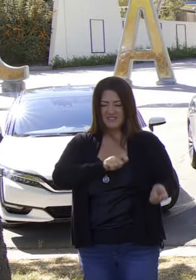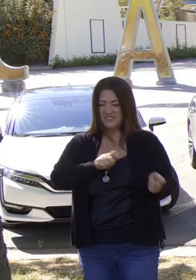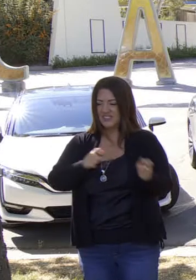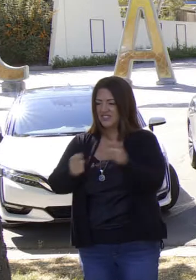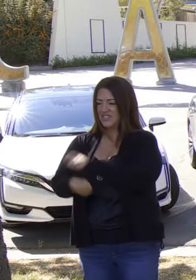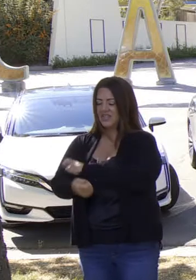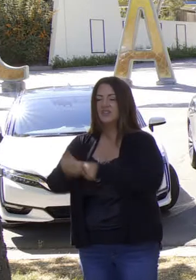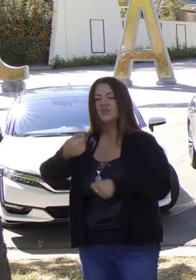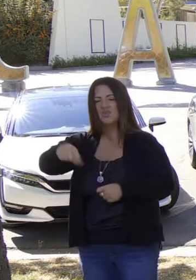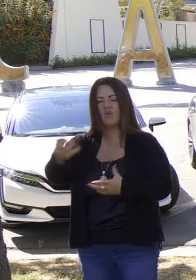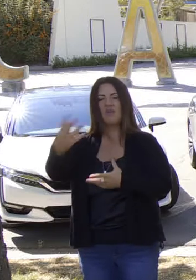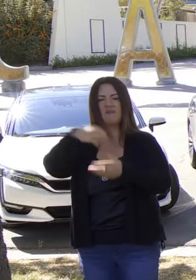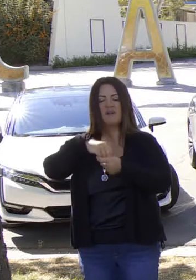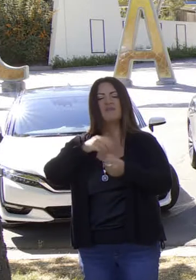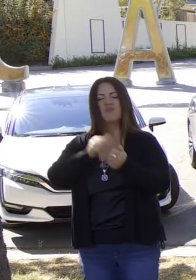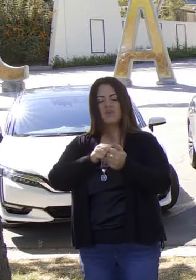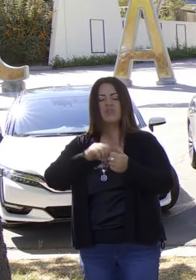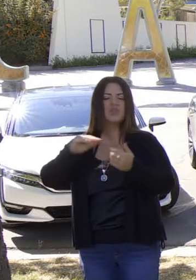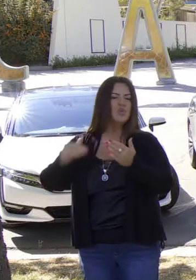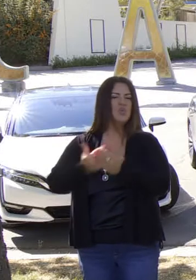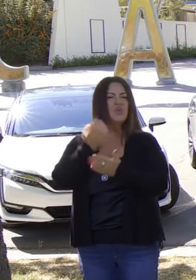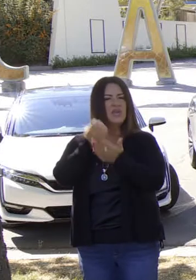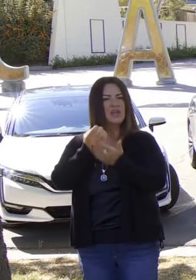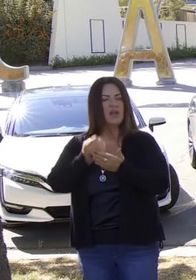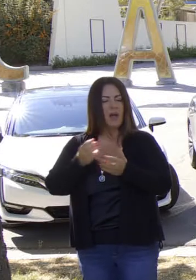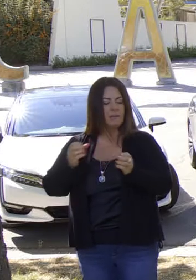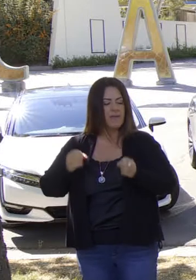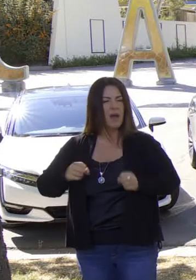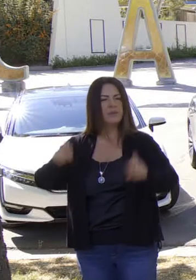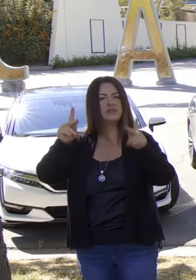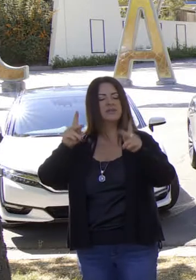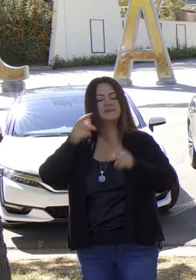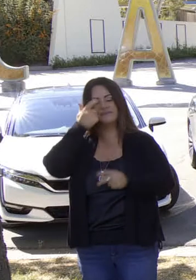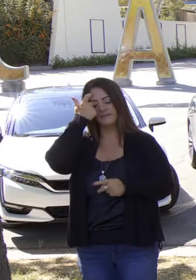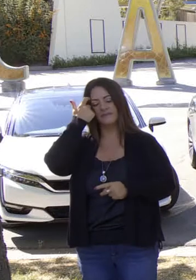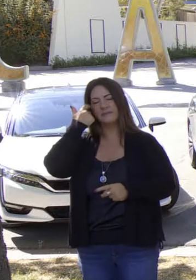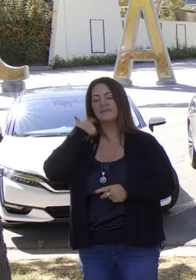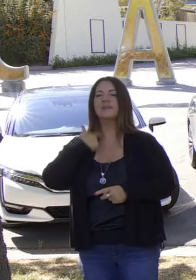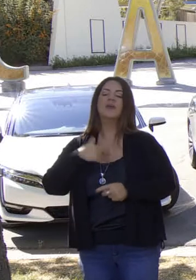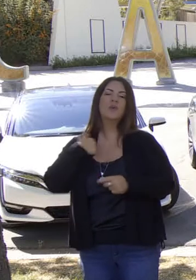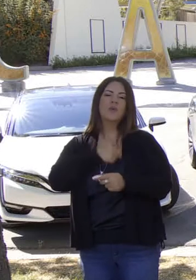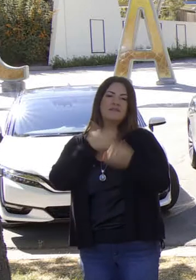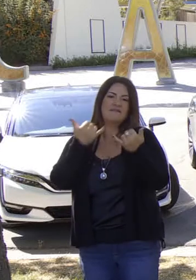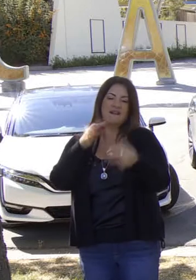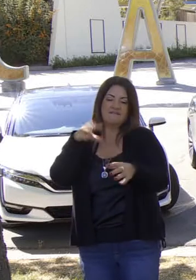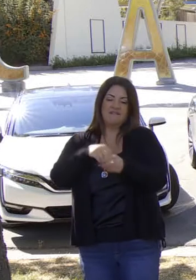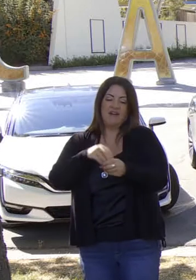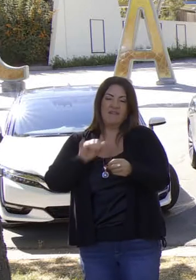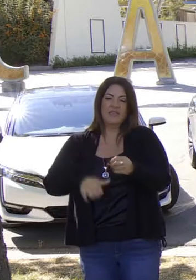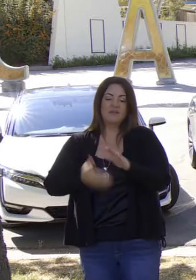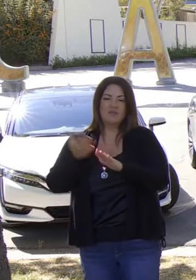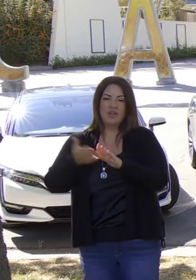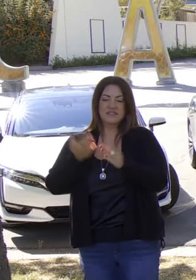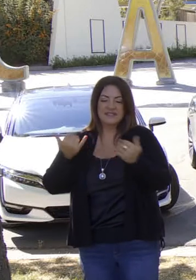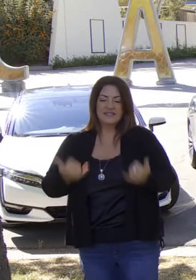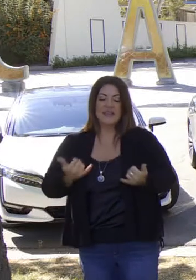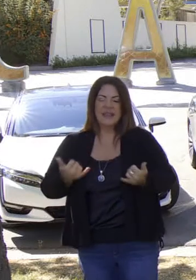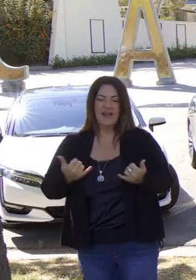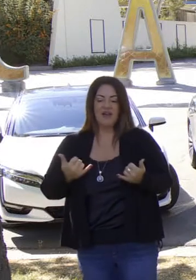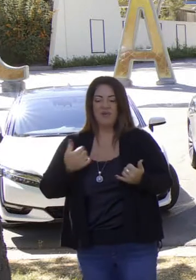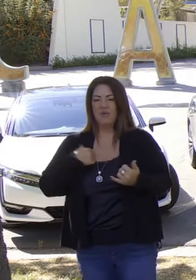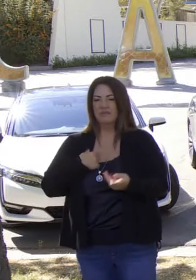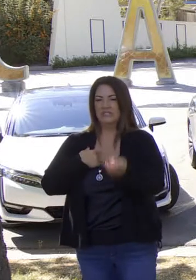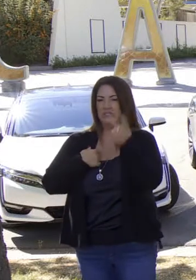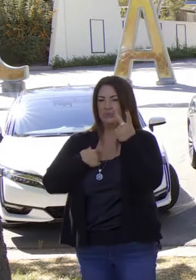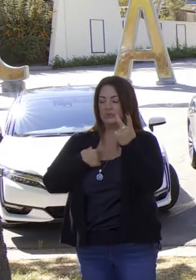estén incluidos en la nueva oportunidad económica. Estamos en ese proceso actualmente. Ese proceso se